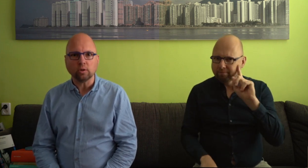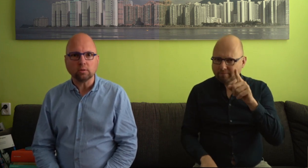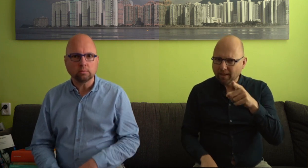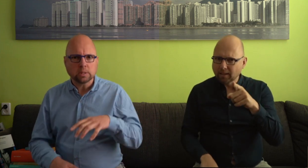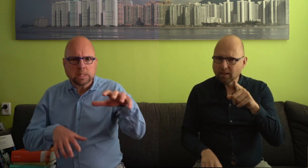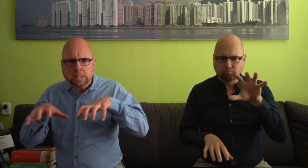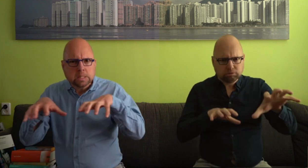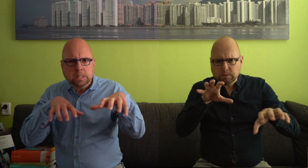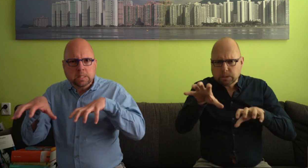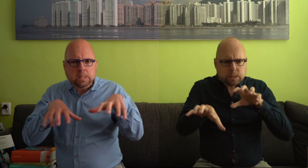nog?